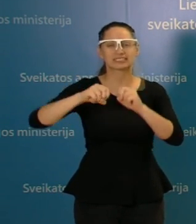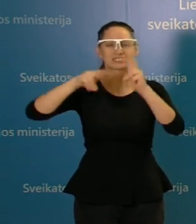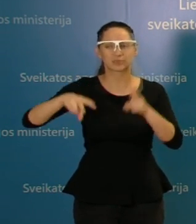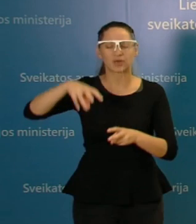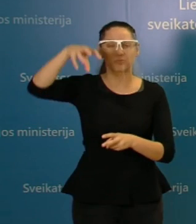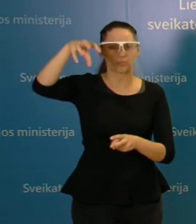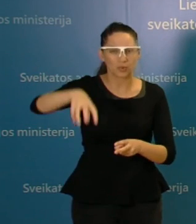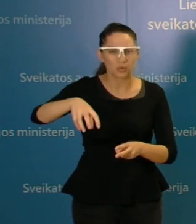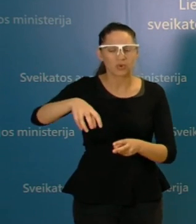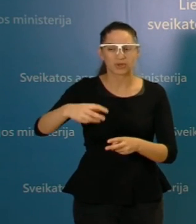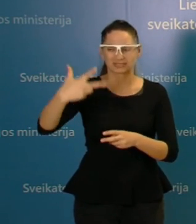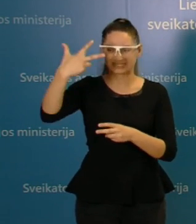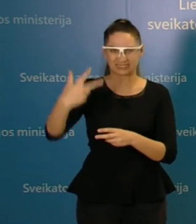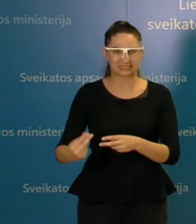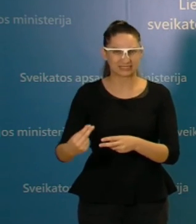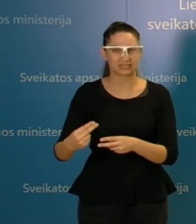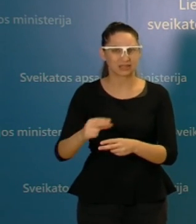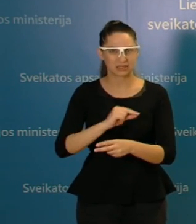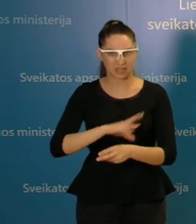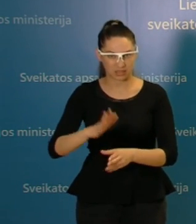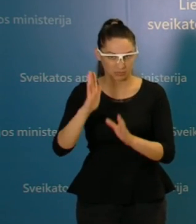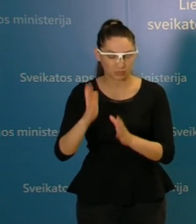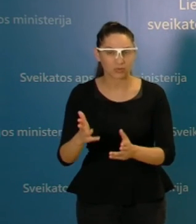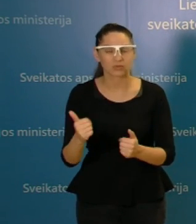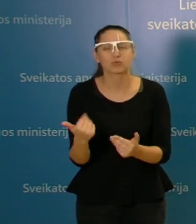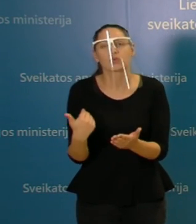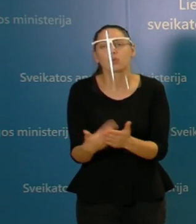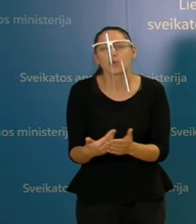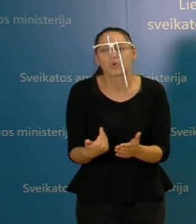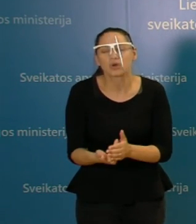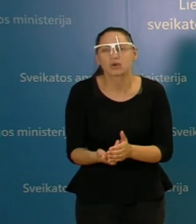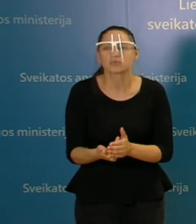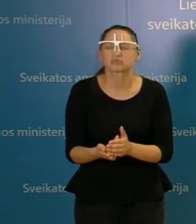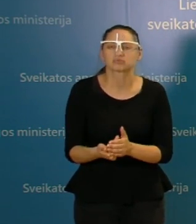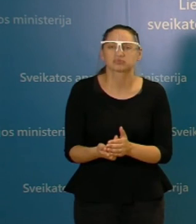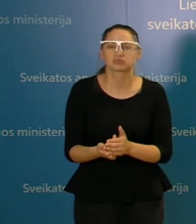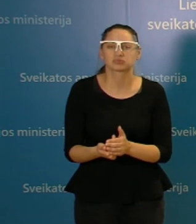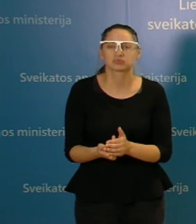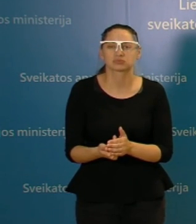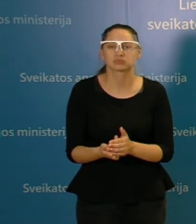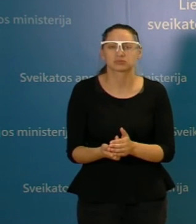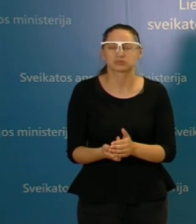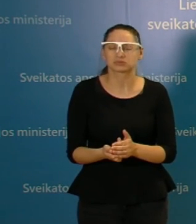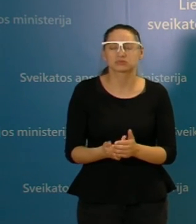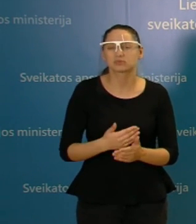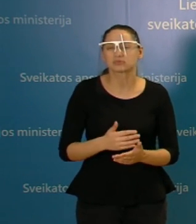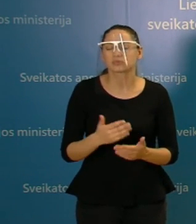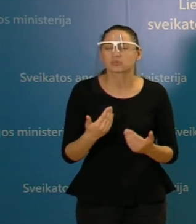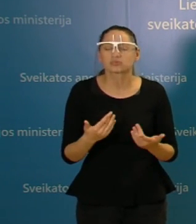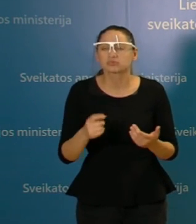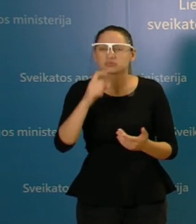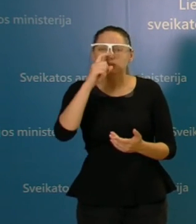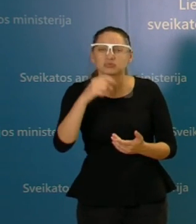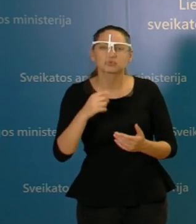Latvaryčio antrąją dieną nedirbs? Tai sakykite, kodėl, kokios priešastys tai lėmė, ar nėra patogumų, ar norite veisti